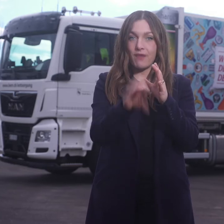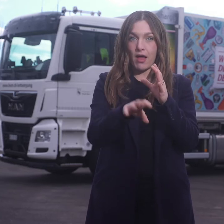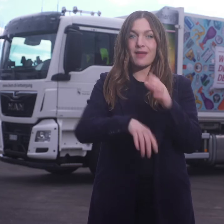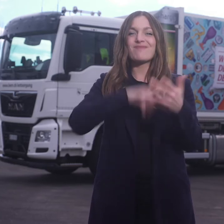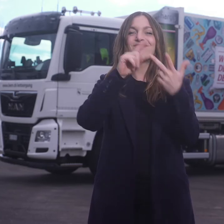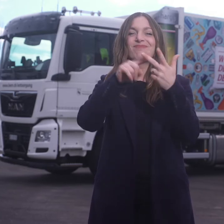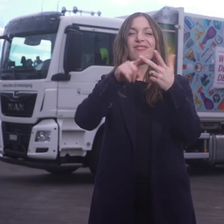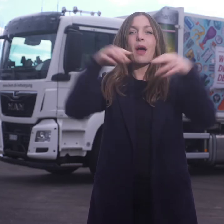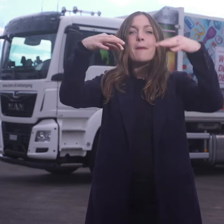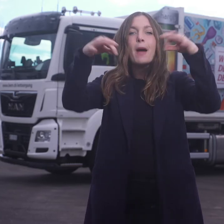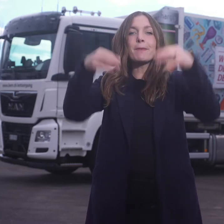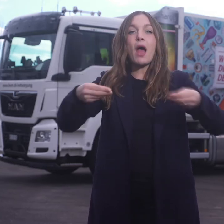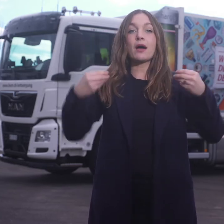von der Kirchtabfuhr abgeholt.